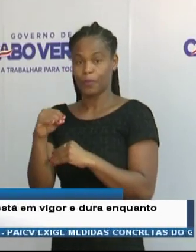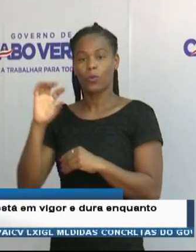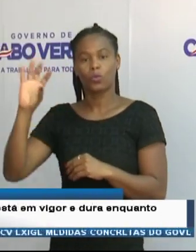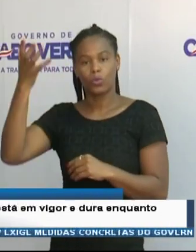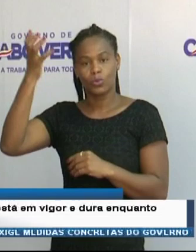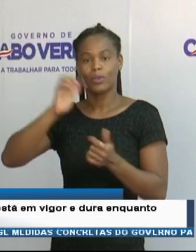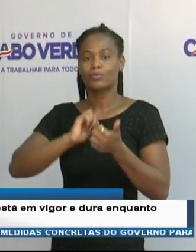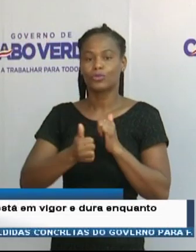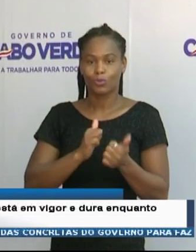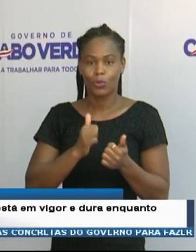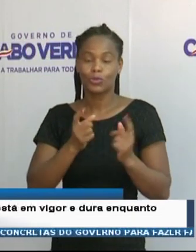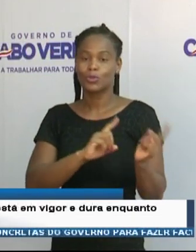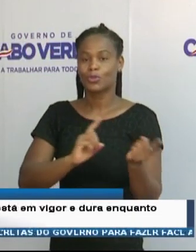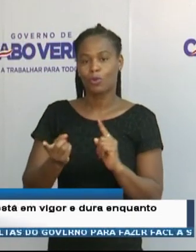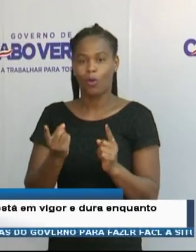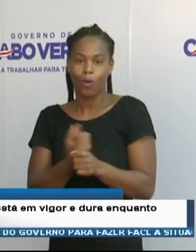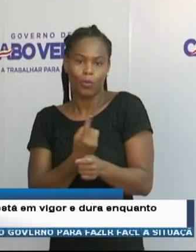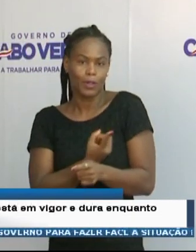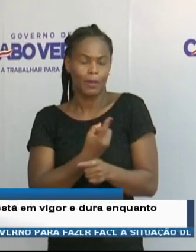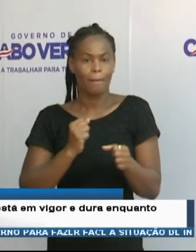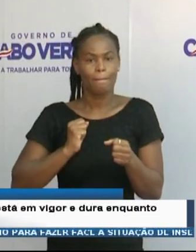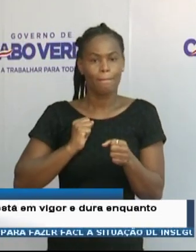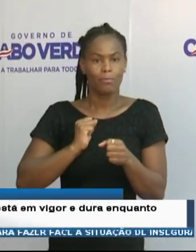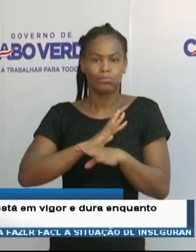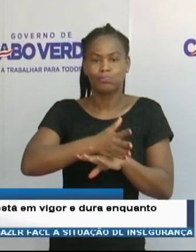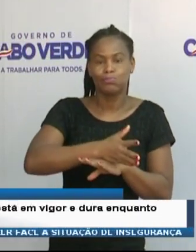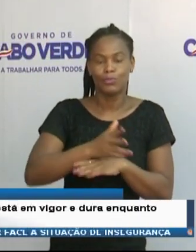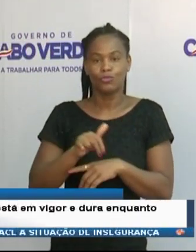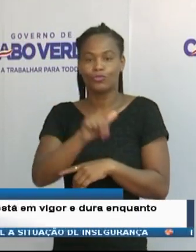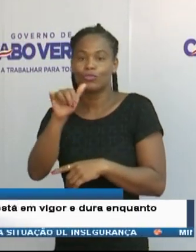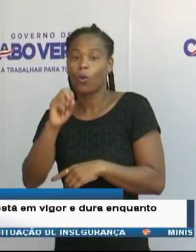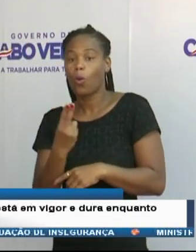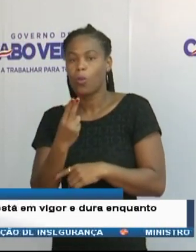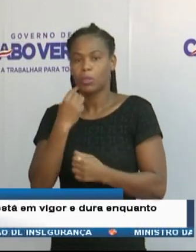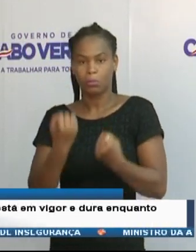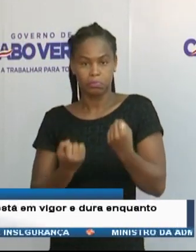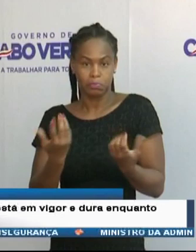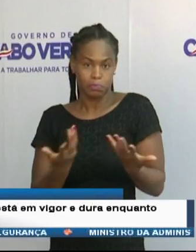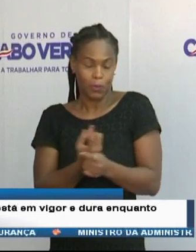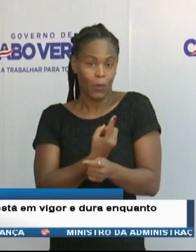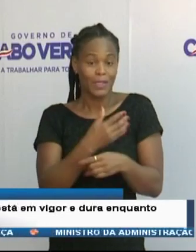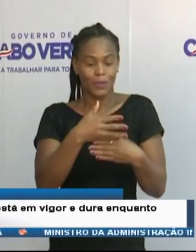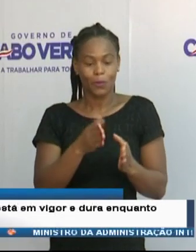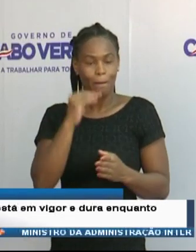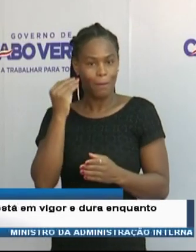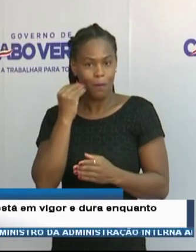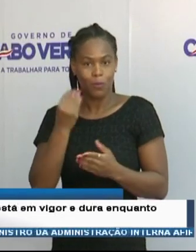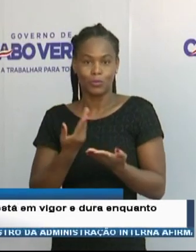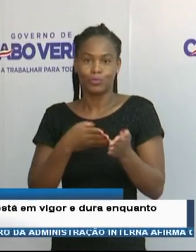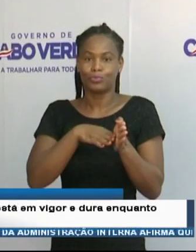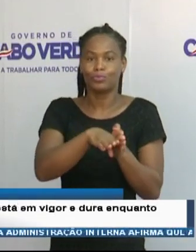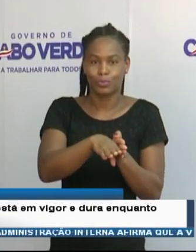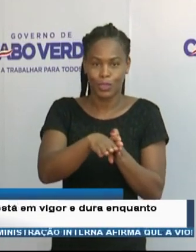cultura, desporto, transportes, sejam marítimos, aéreos ou terrestres, do setor bancário, portuário,